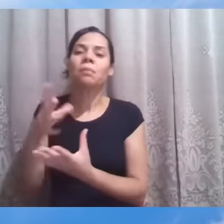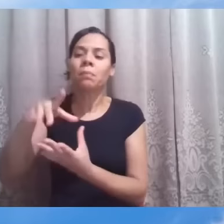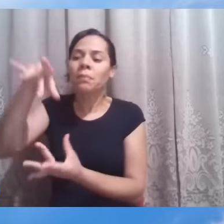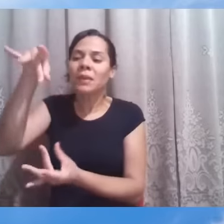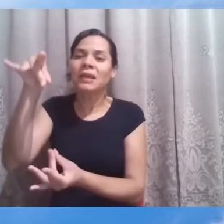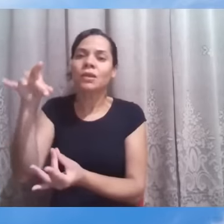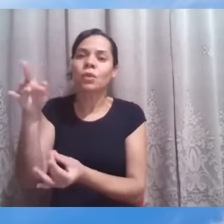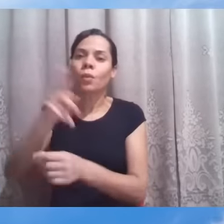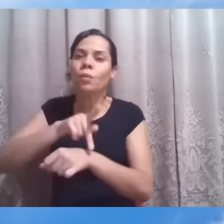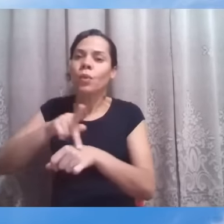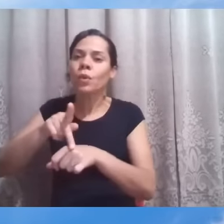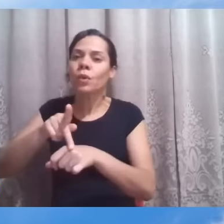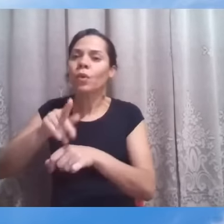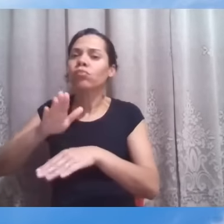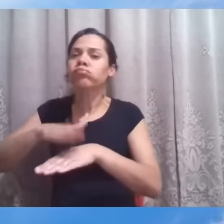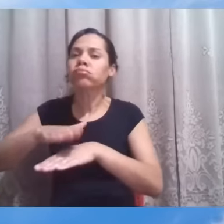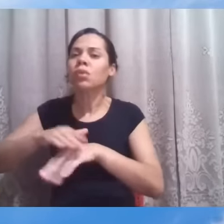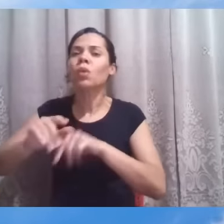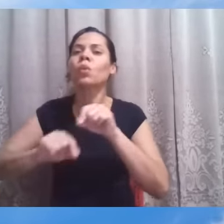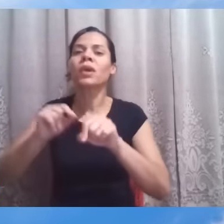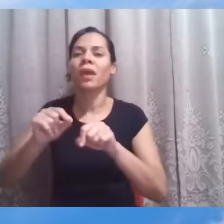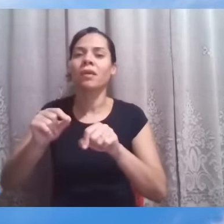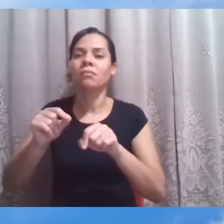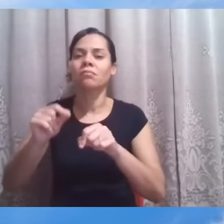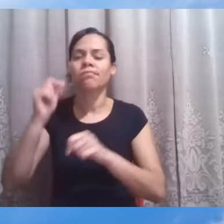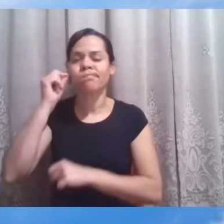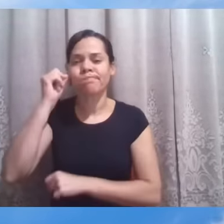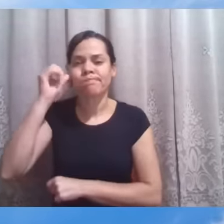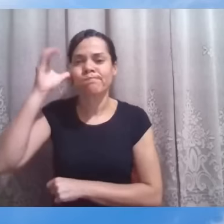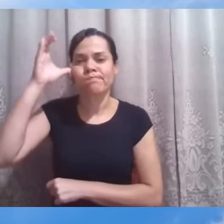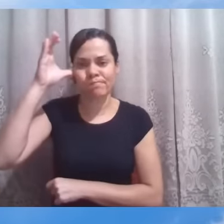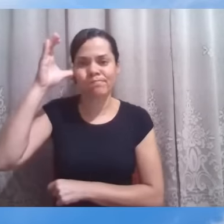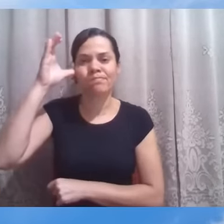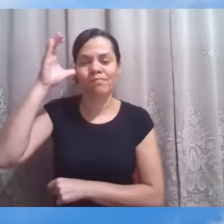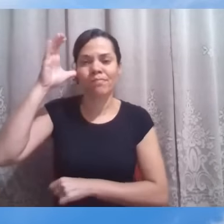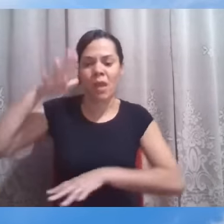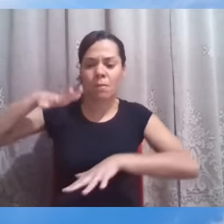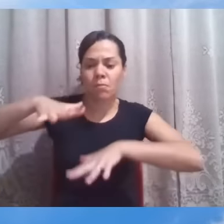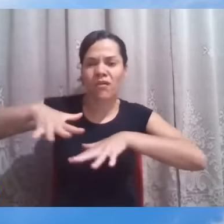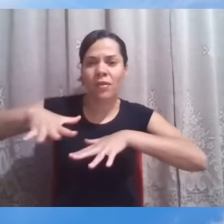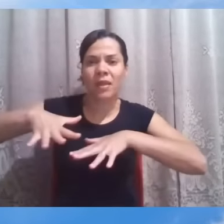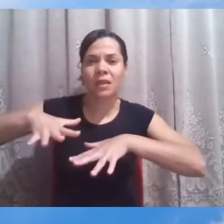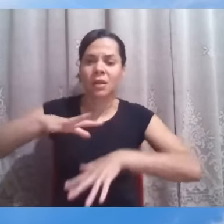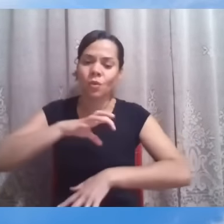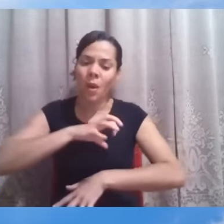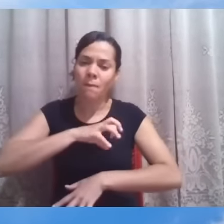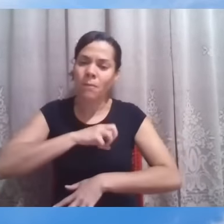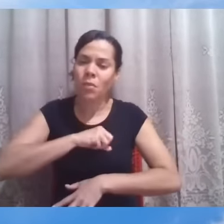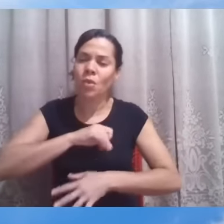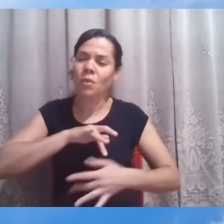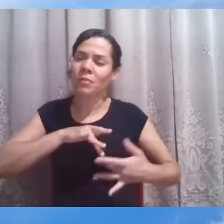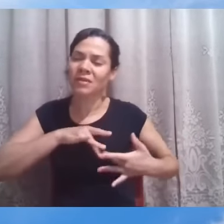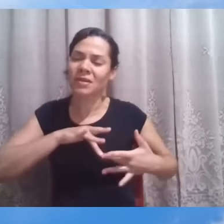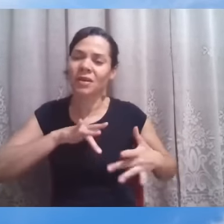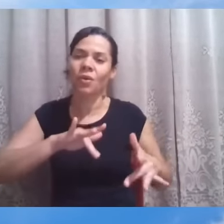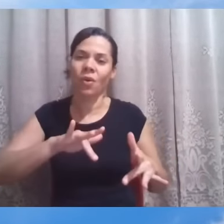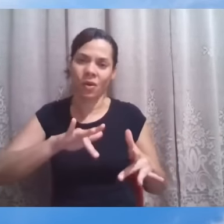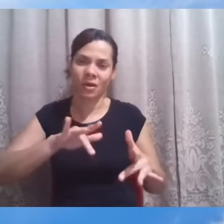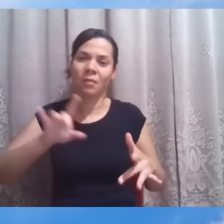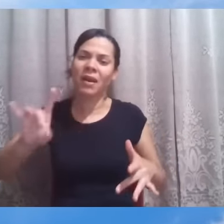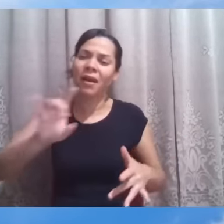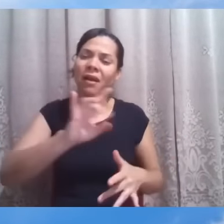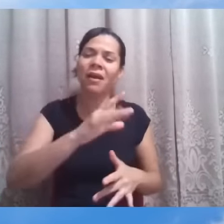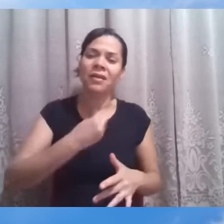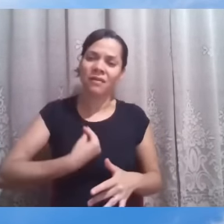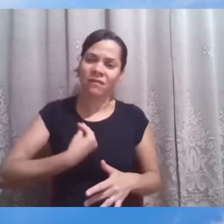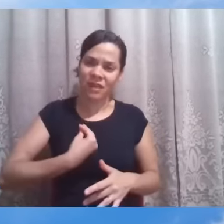sempre visando o máximo de sabedoria, movimentando o máximo de amor, de misericórdia, para cada vida e